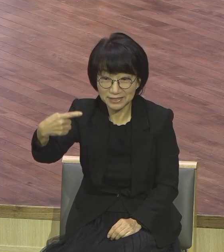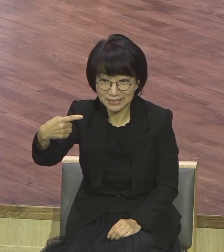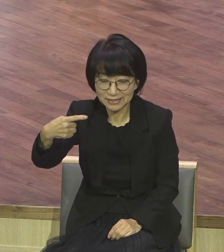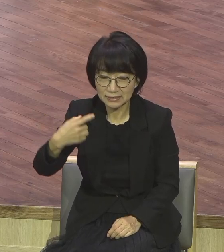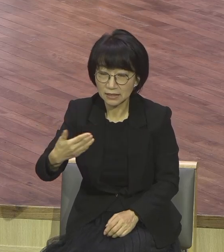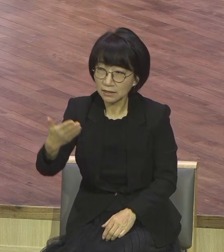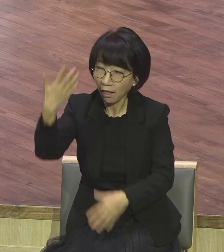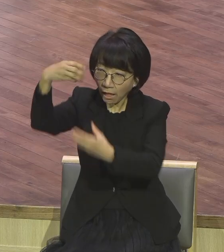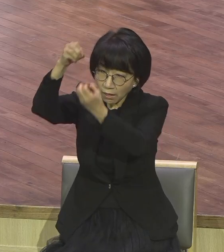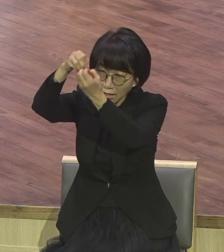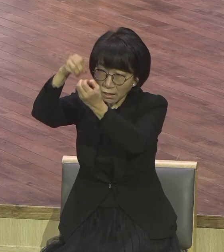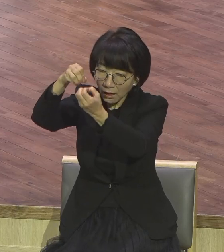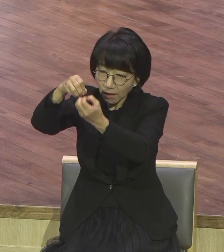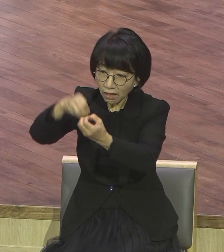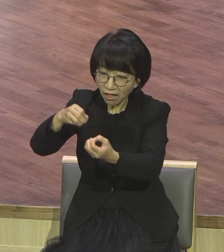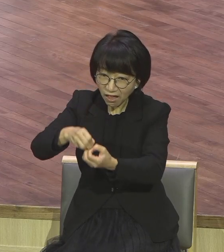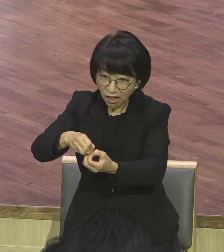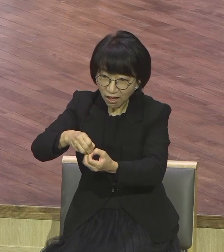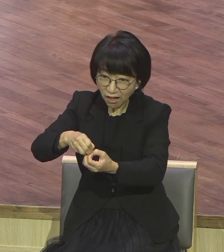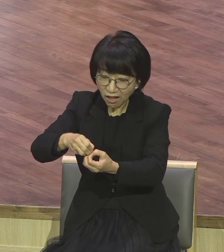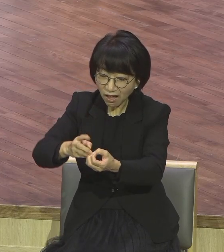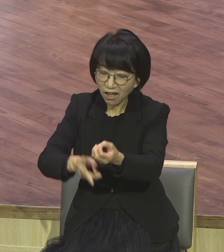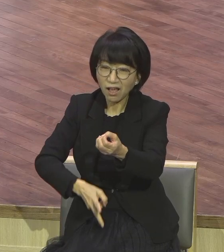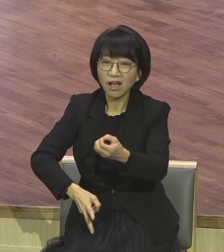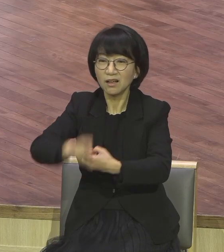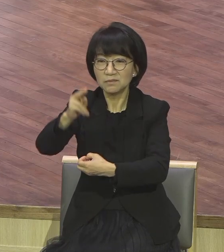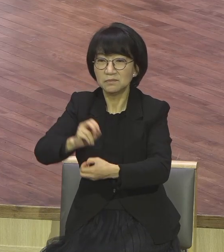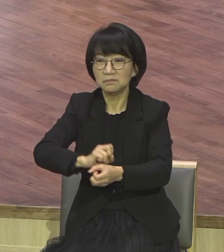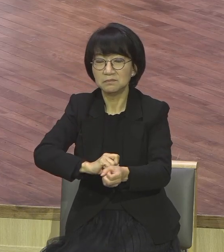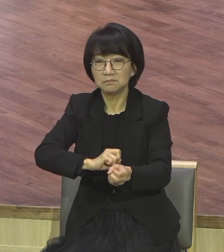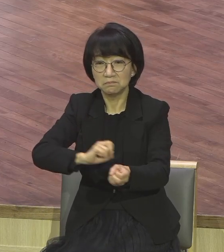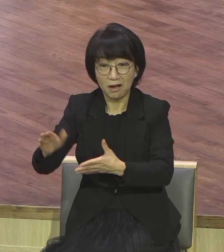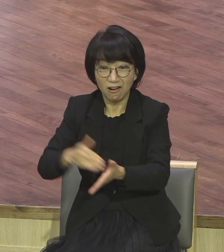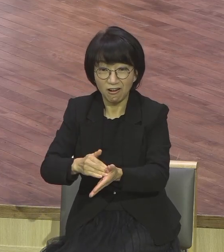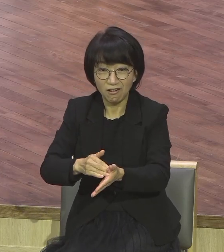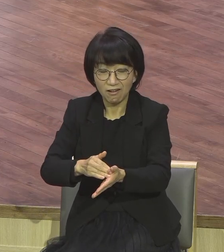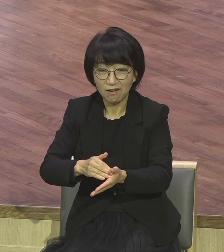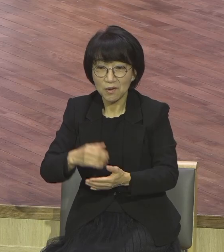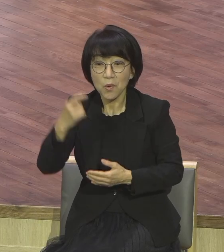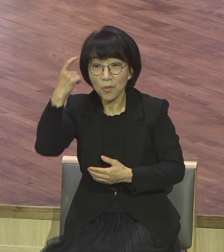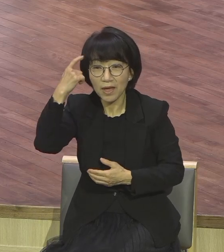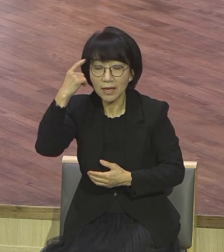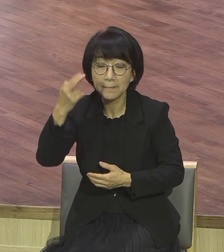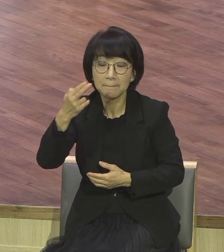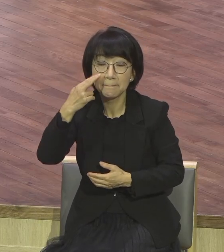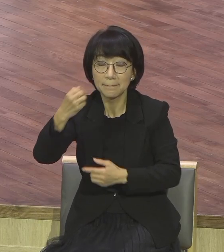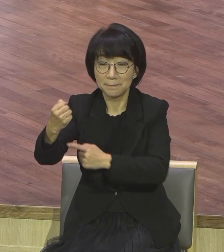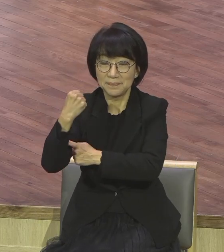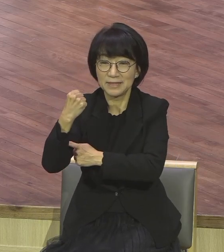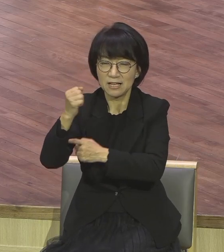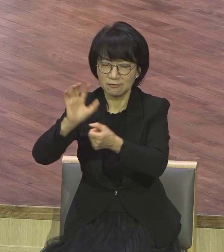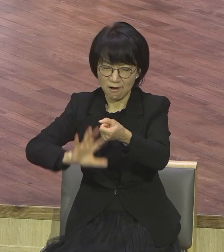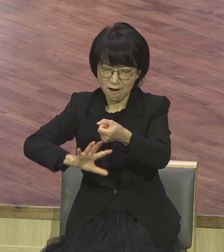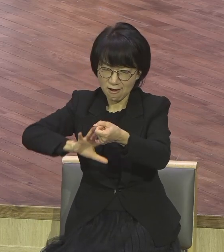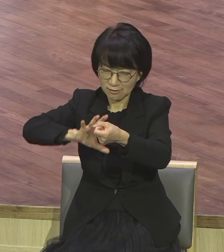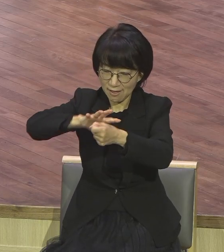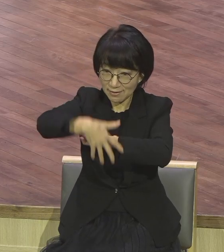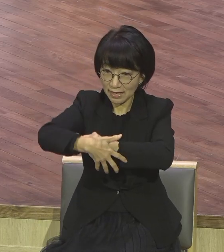파괴했어요. 미국 그러면 전 세계를 아울러서 평화롭게 살게 만드는